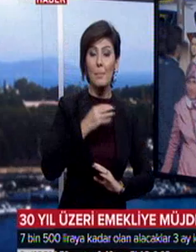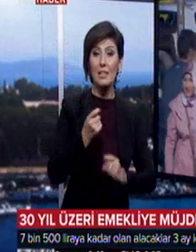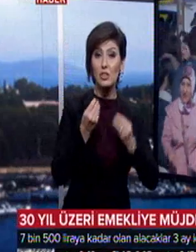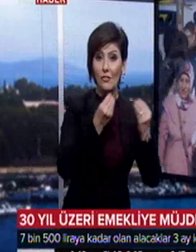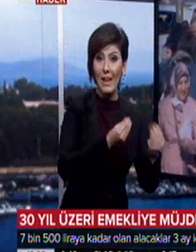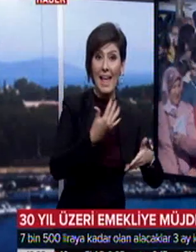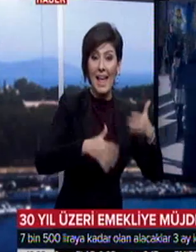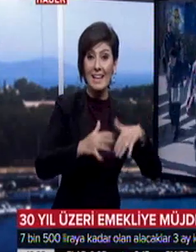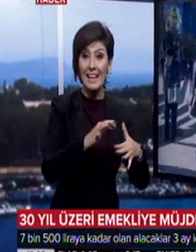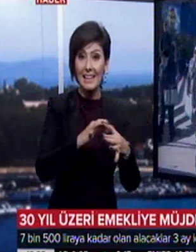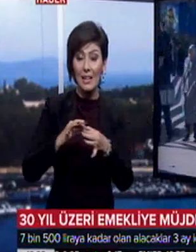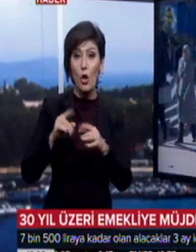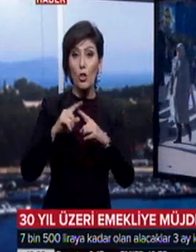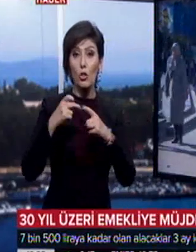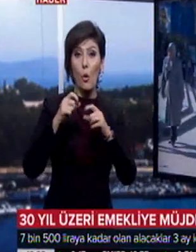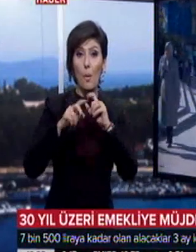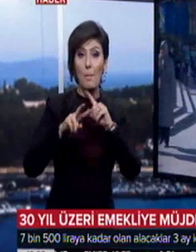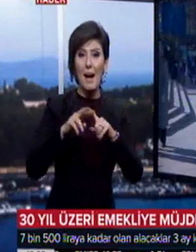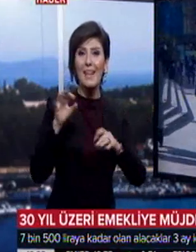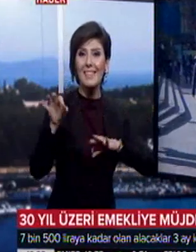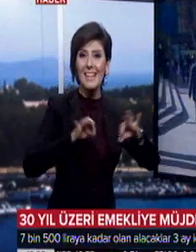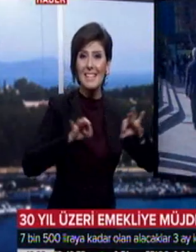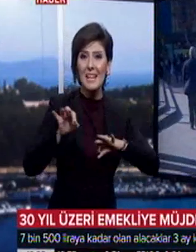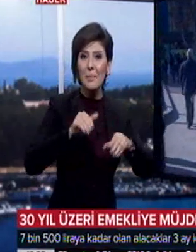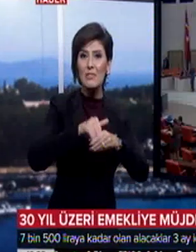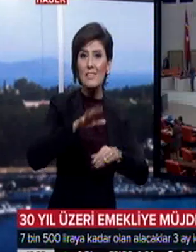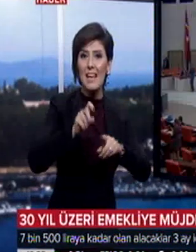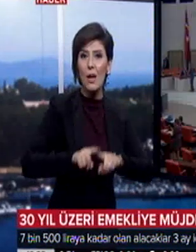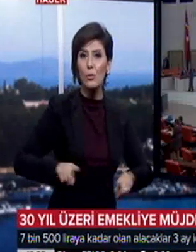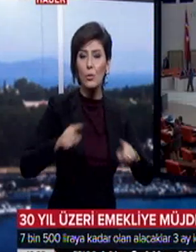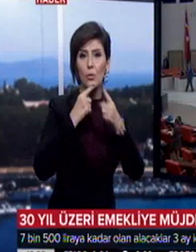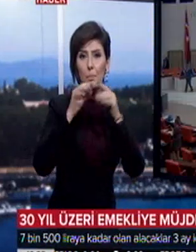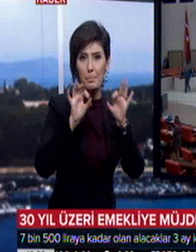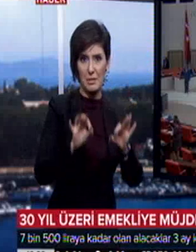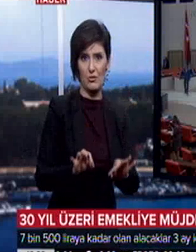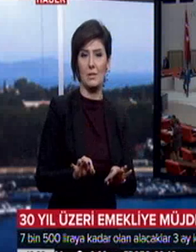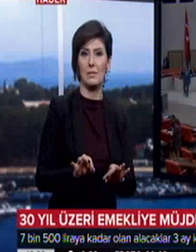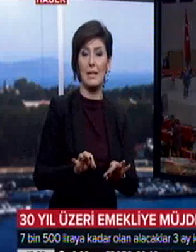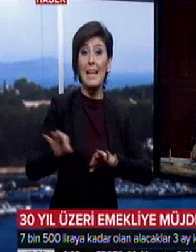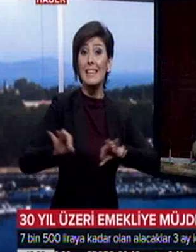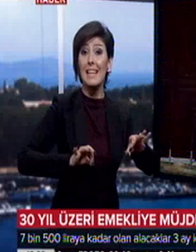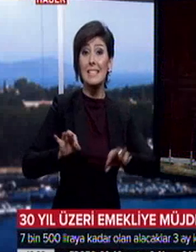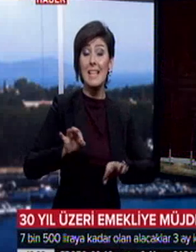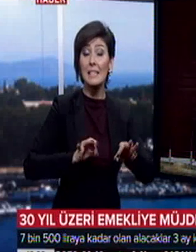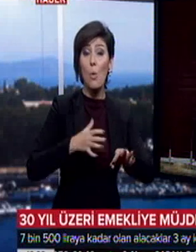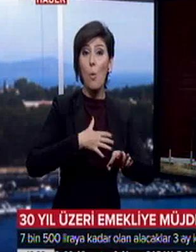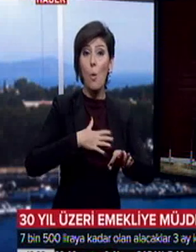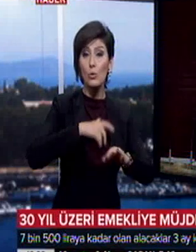engellilere ilgilendiren torba tasarının meclis genel kurulunda görüşülmesine başlandı. Tasarının öne çıkan başlıklarından